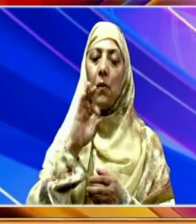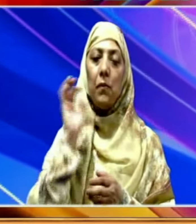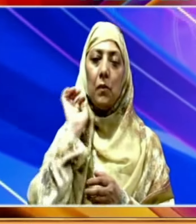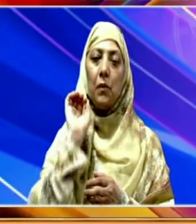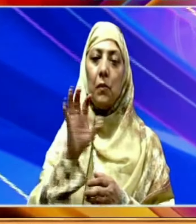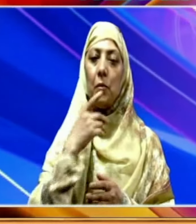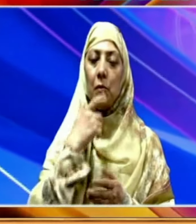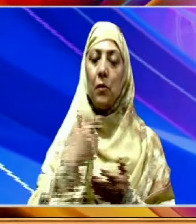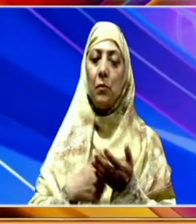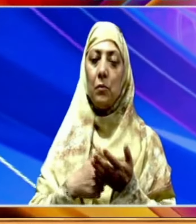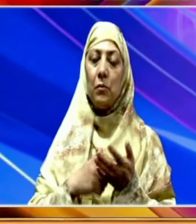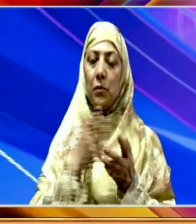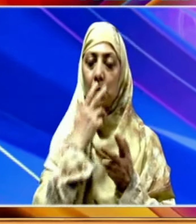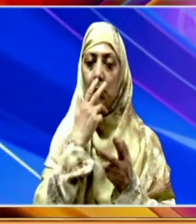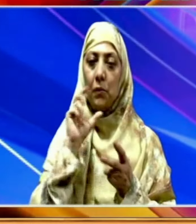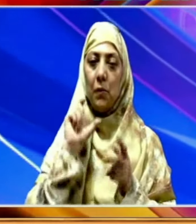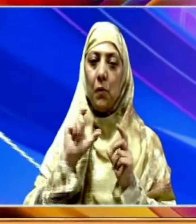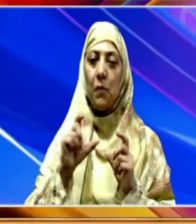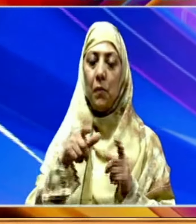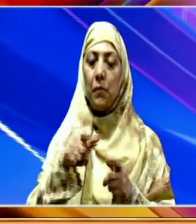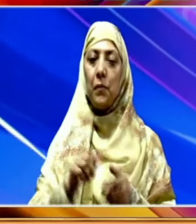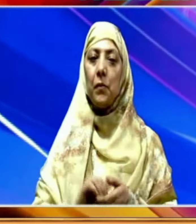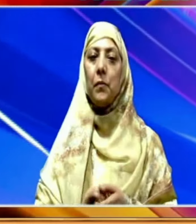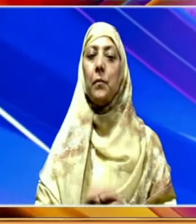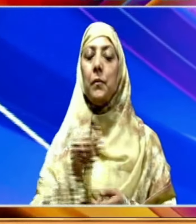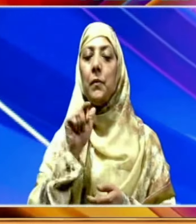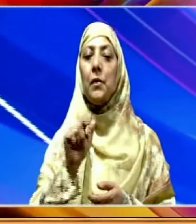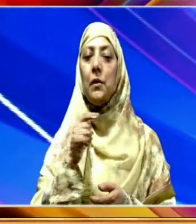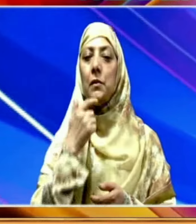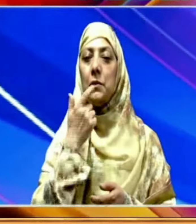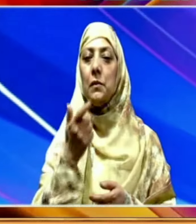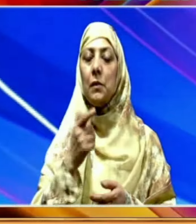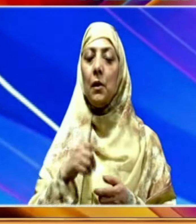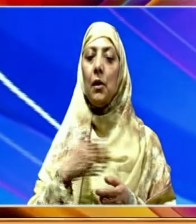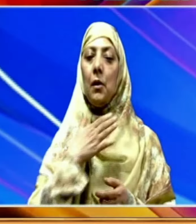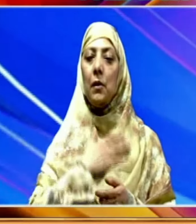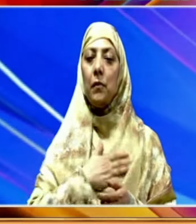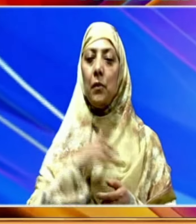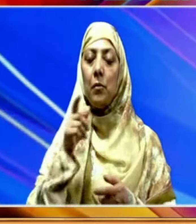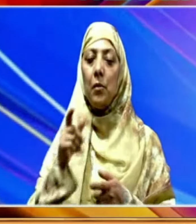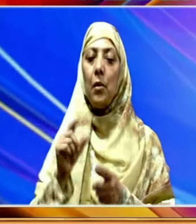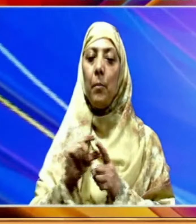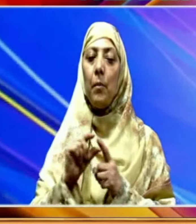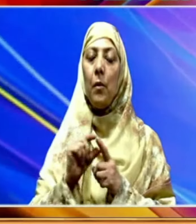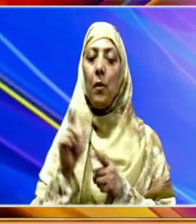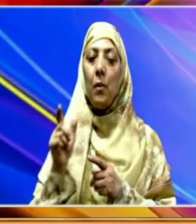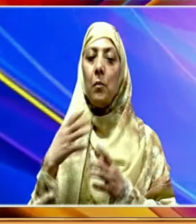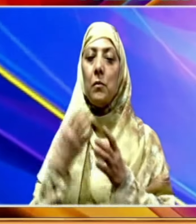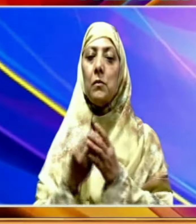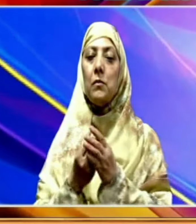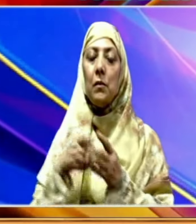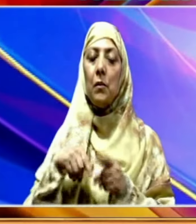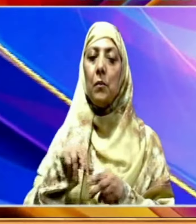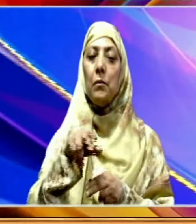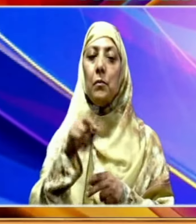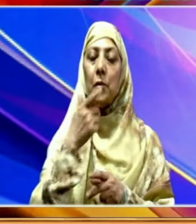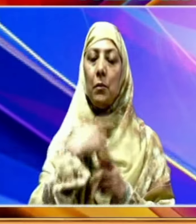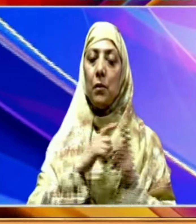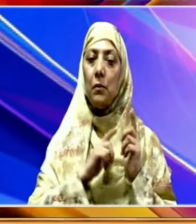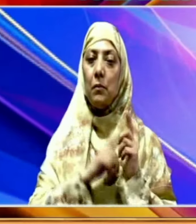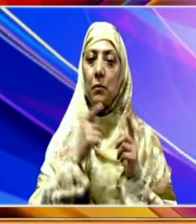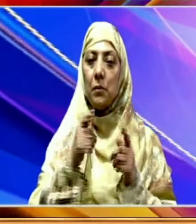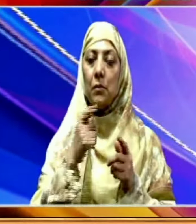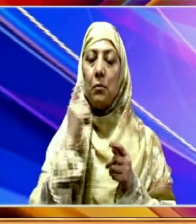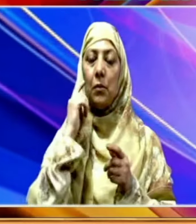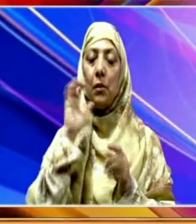عالی میار برقرار رکھنے کی ہدایت دی انہوں نے عقیدت مندو کی حفاظت اور فلاح و بہبود کو یقینی بنانے کی